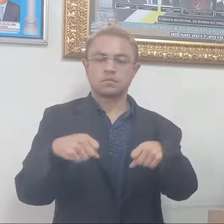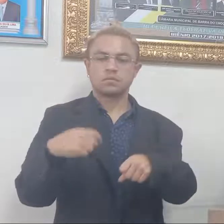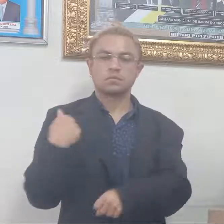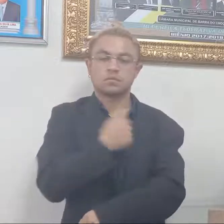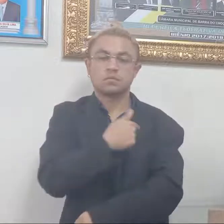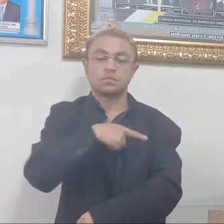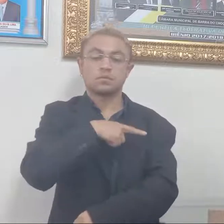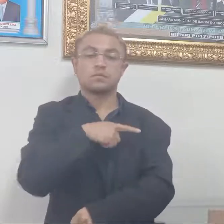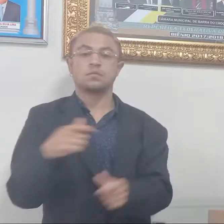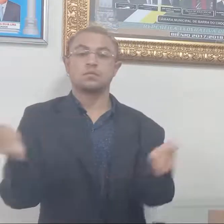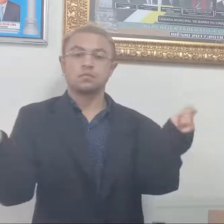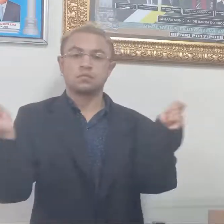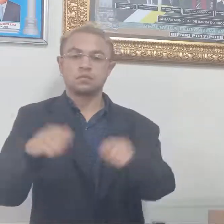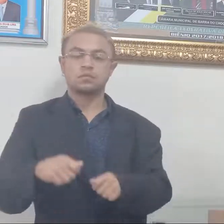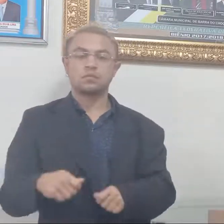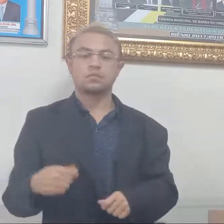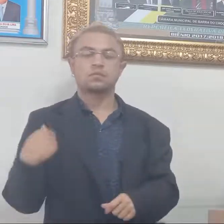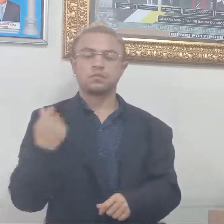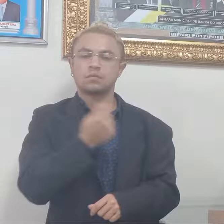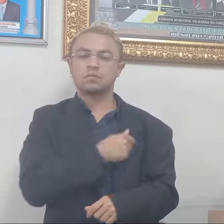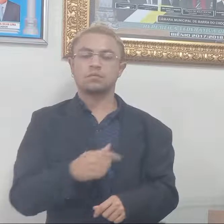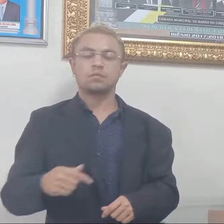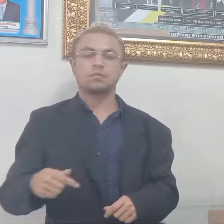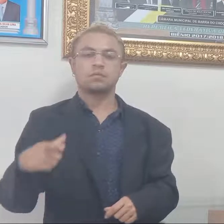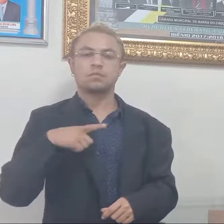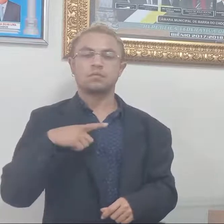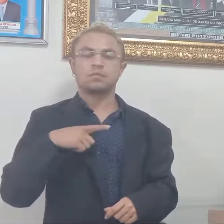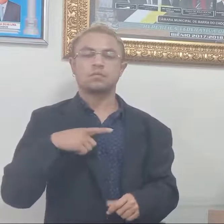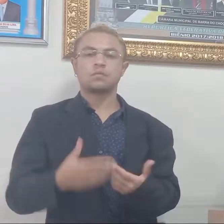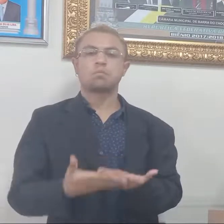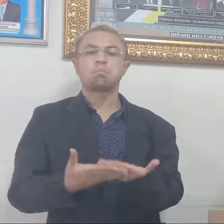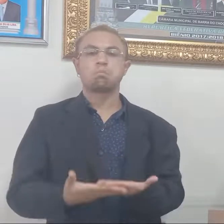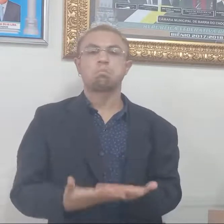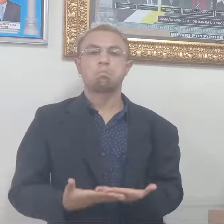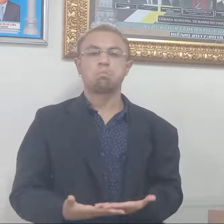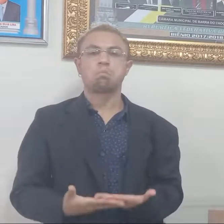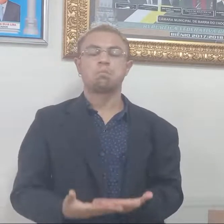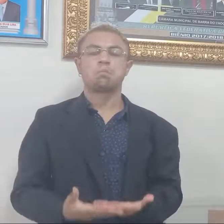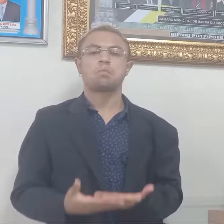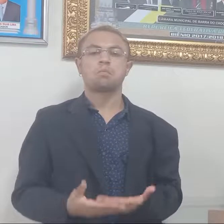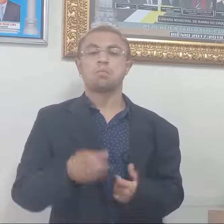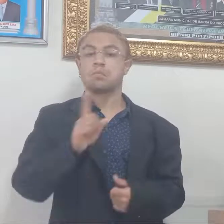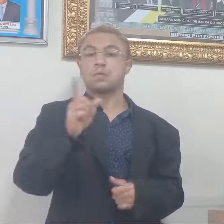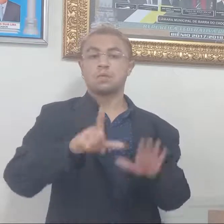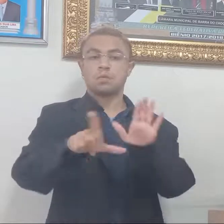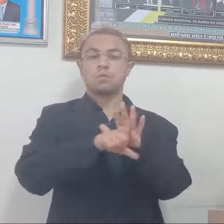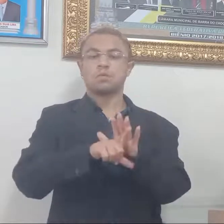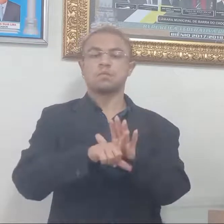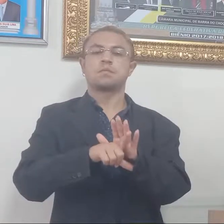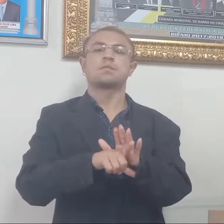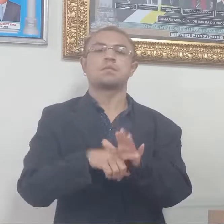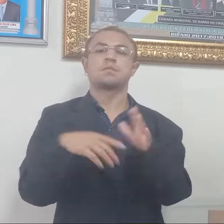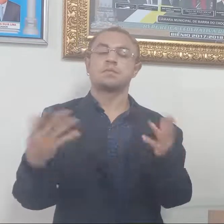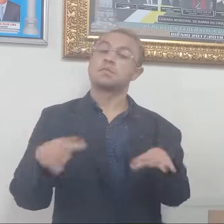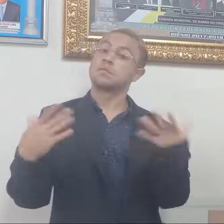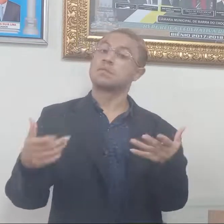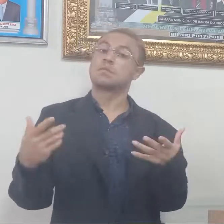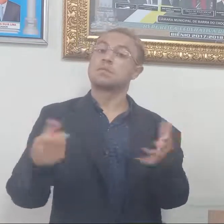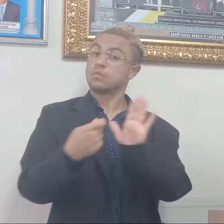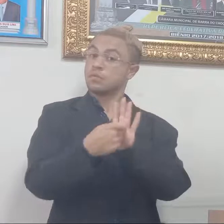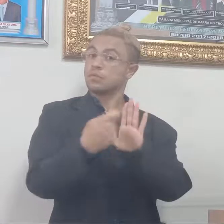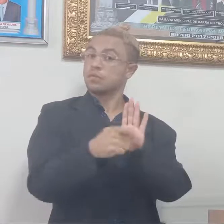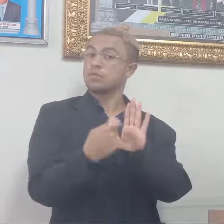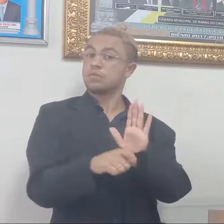se houvesse qualquer inconsistência, qualquer ilegalidade, falo por mim, como relator e como legislador dessa casa, com